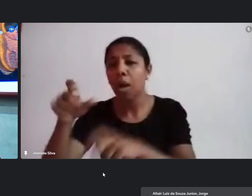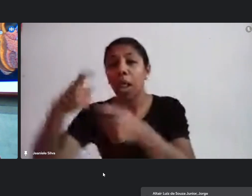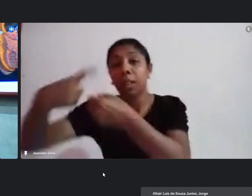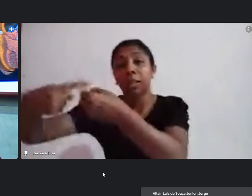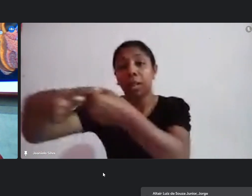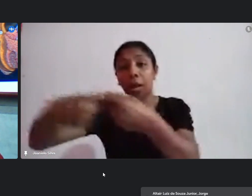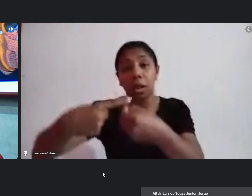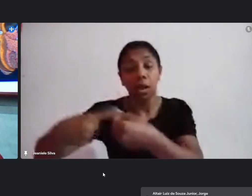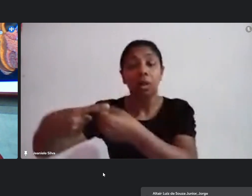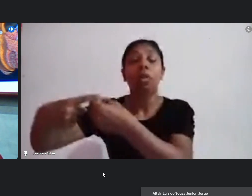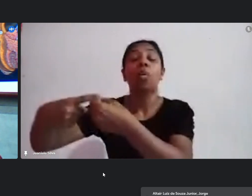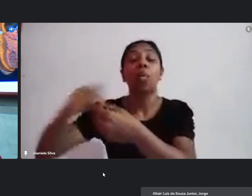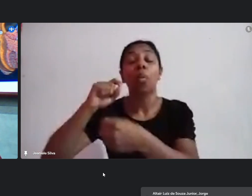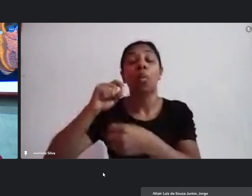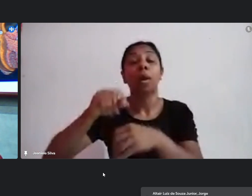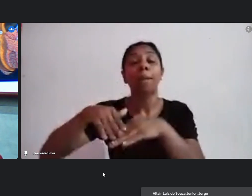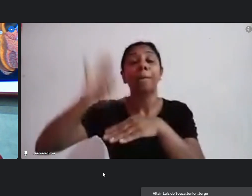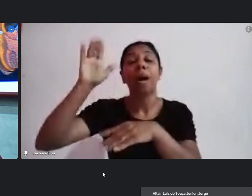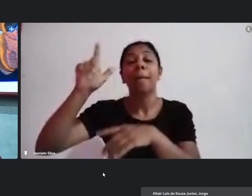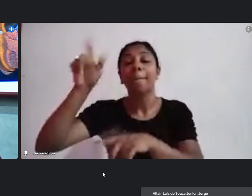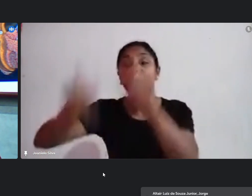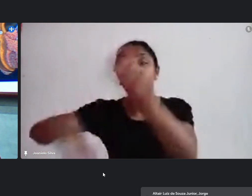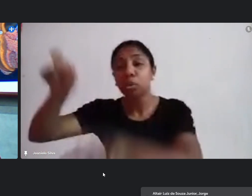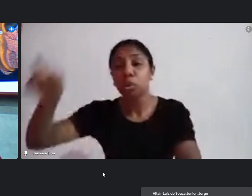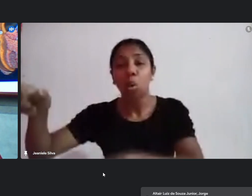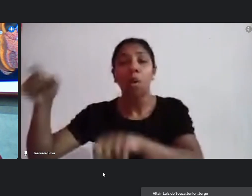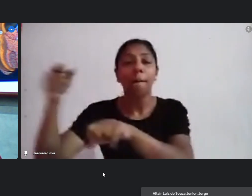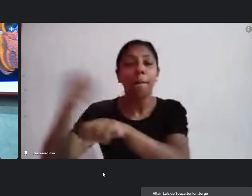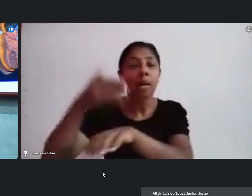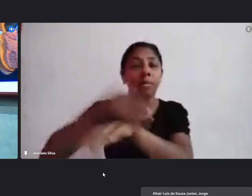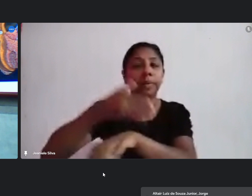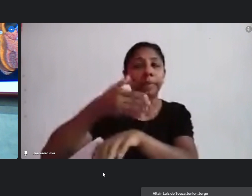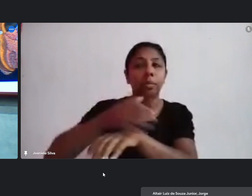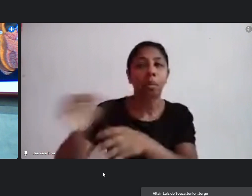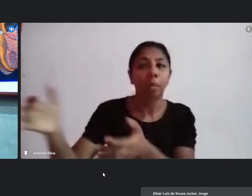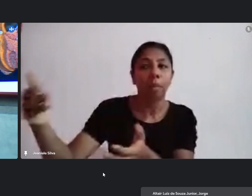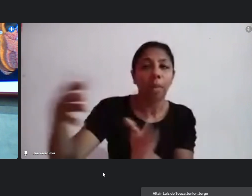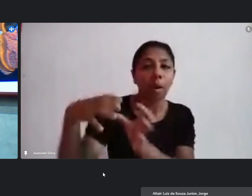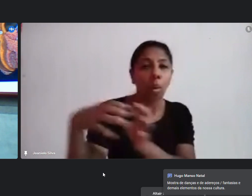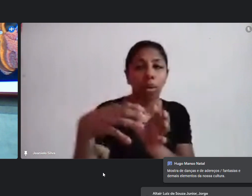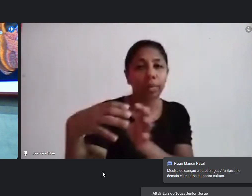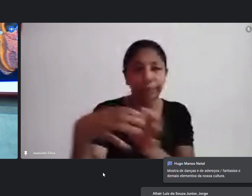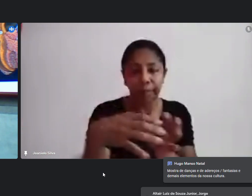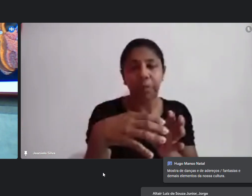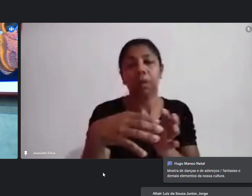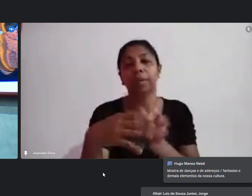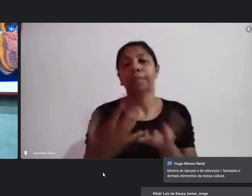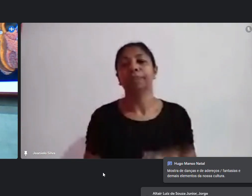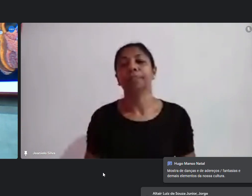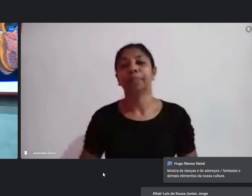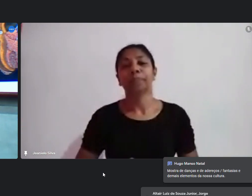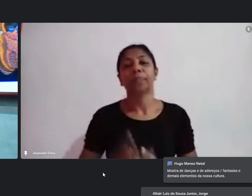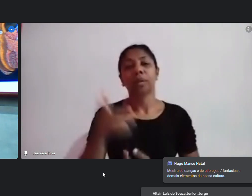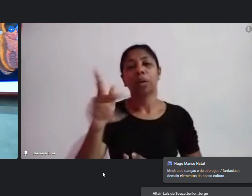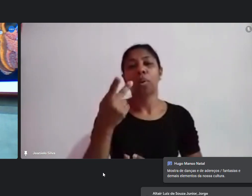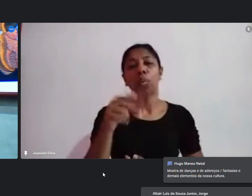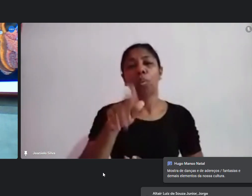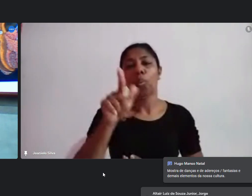para que mais pessoas possam participar e pensar nessa coletividade aí trazendo o que o Hugo coloca aqui